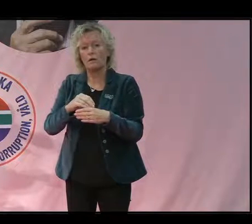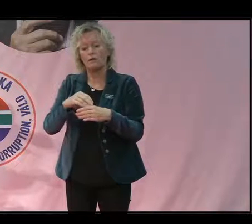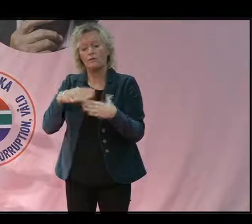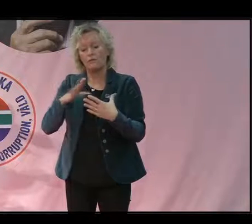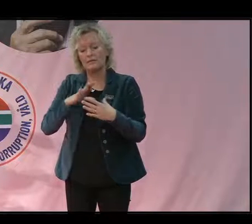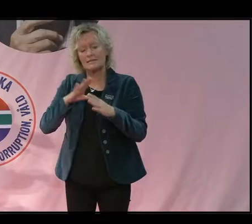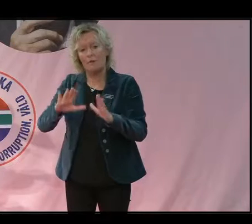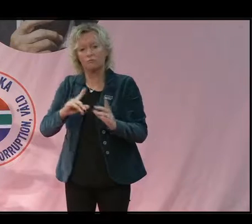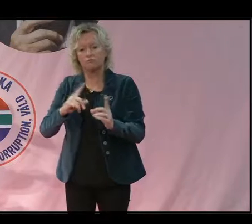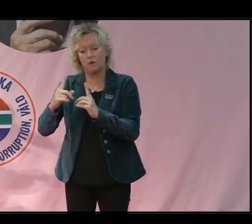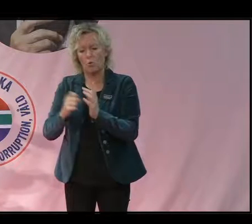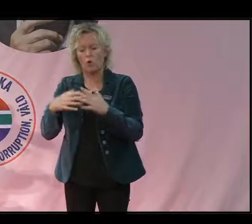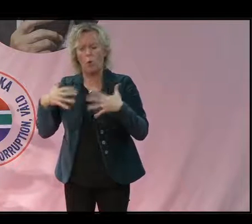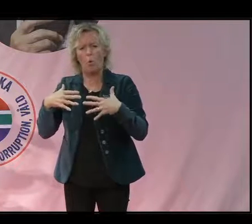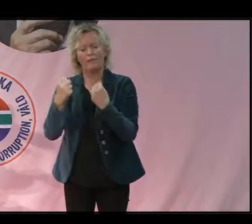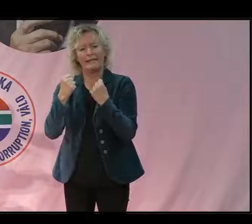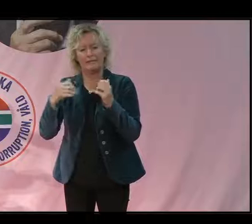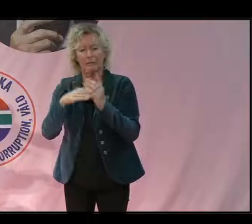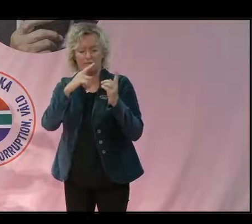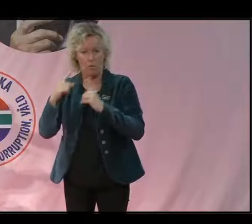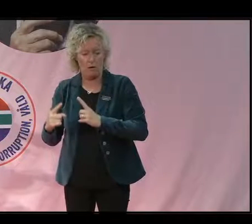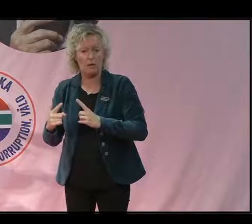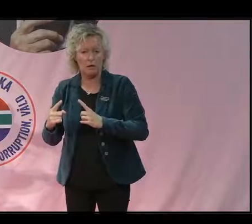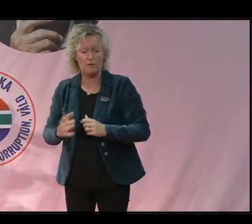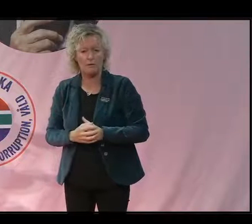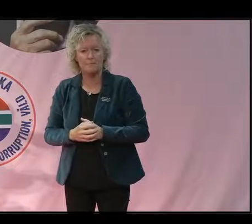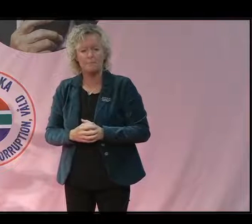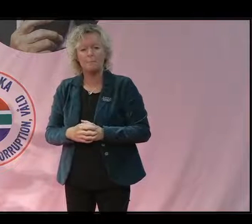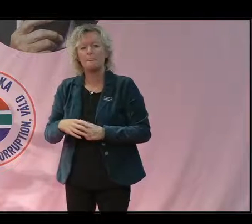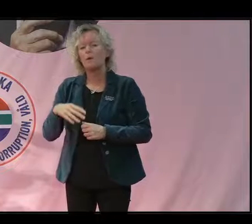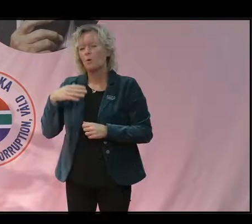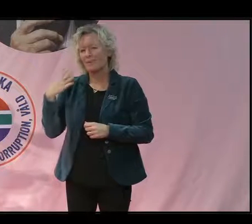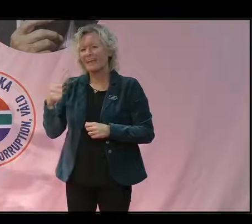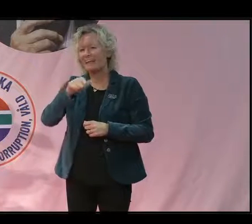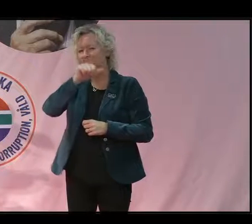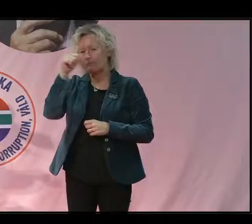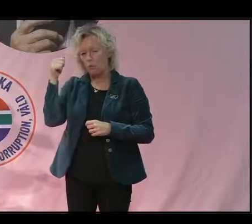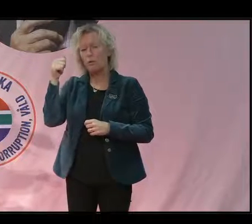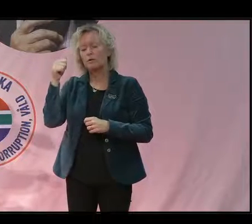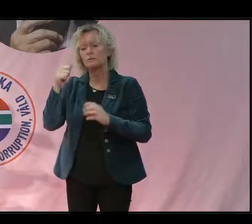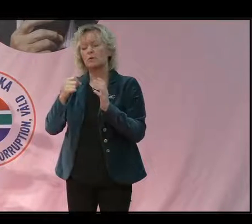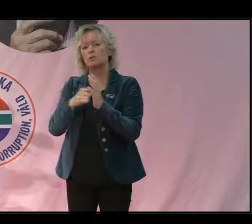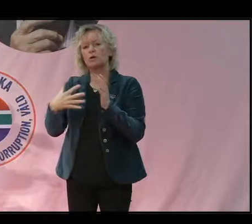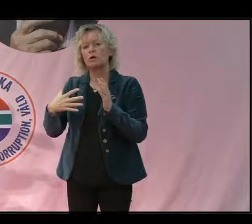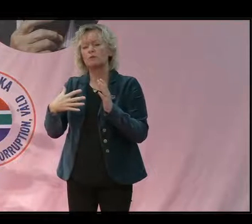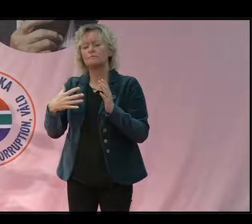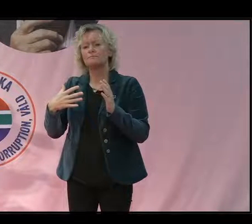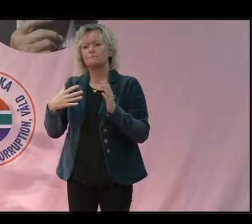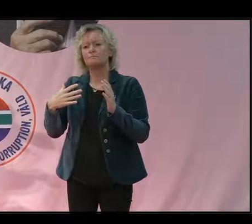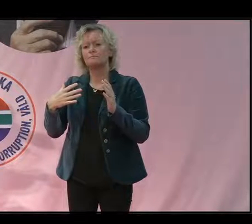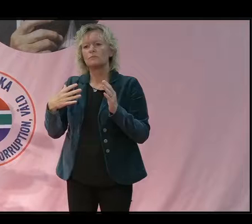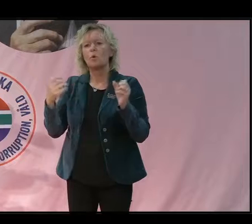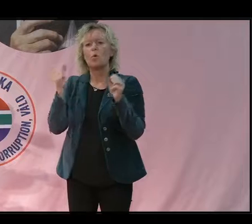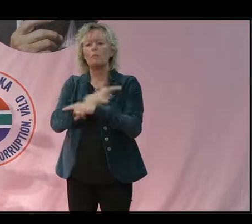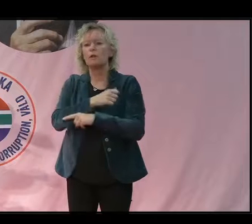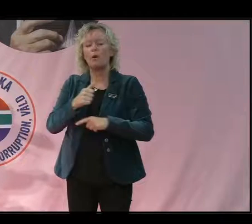viktig för de här människorna. Och det är inte helt enkelt heller att man kan ju inte ta